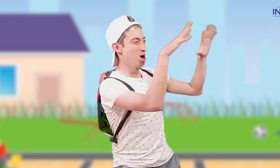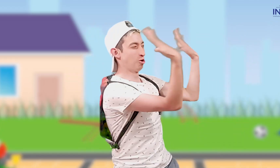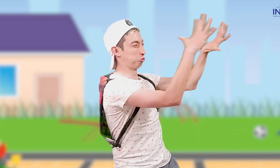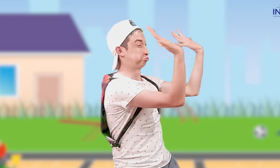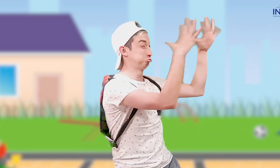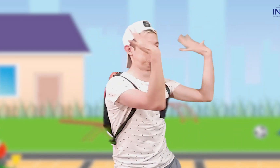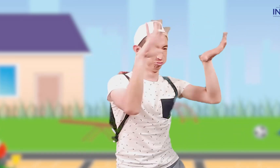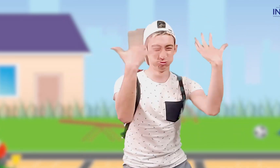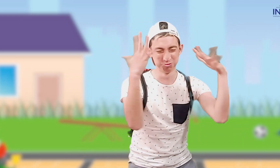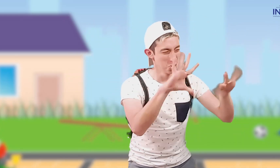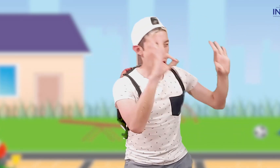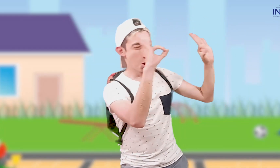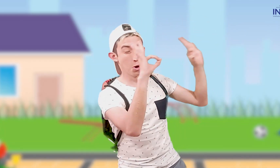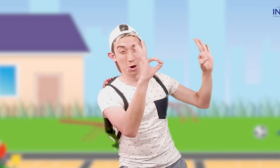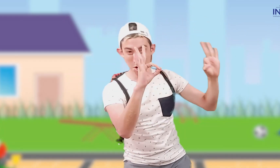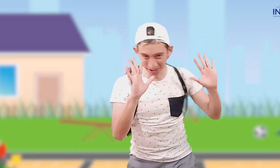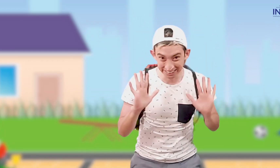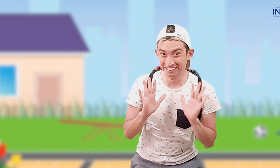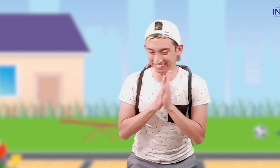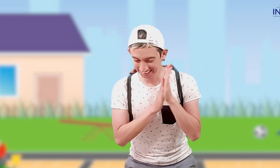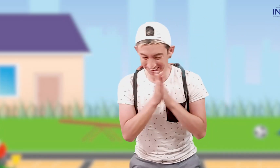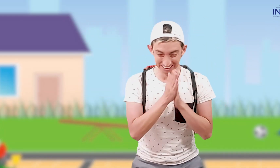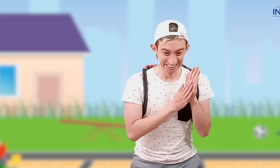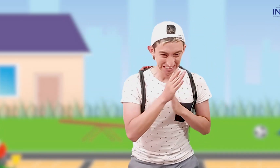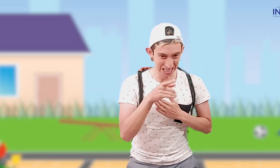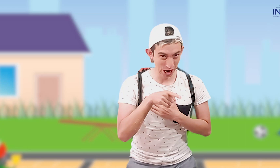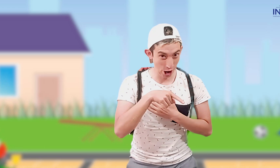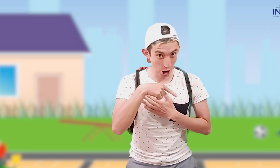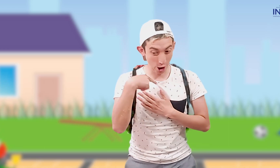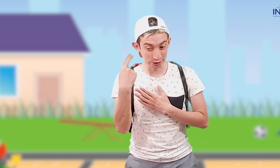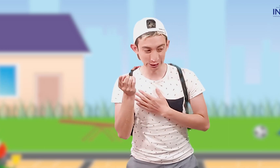¡Uy! ¡Muy bien! ¡Felicidades! Ahora vamos con otra seña